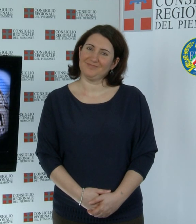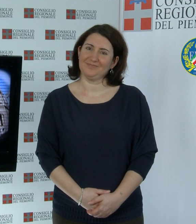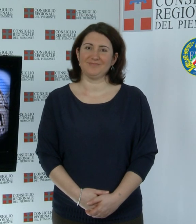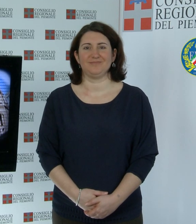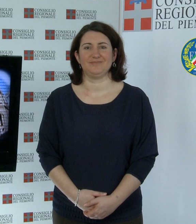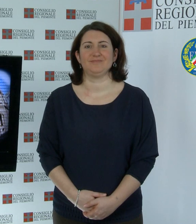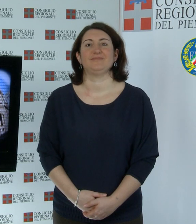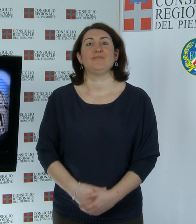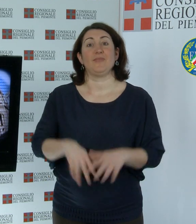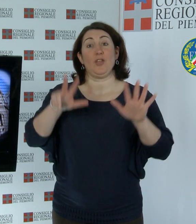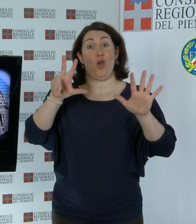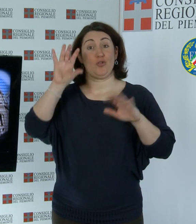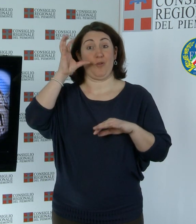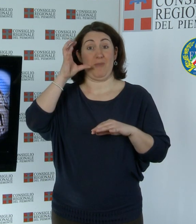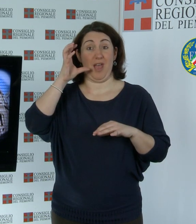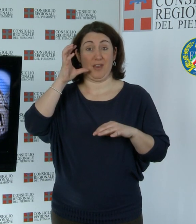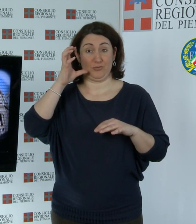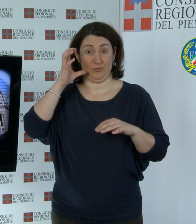Seduta dell'8 marzo